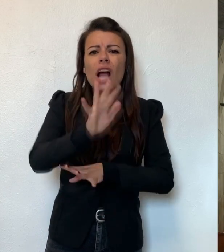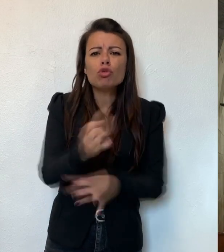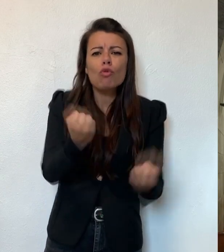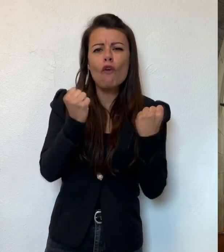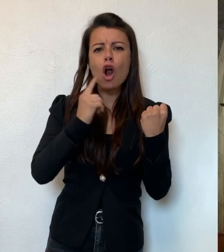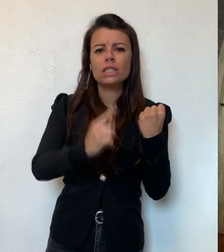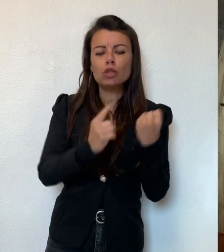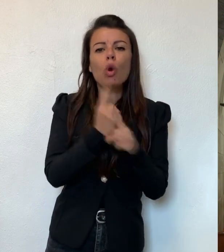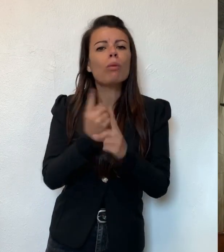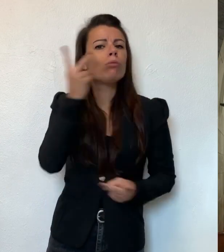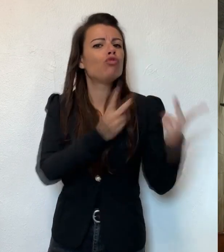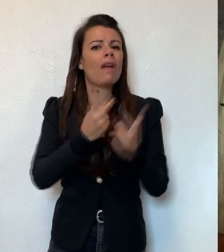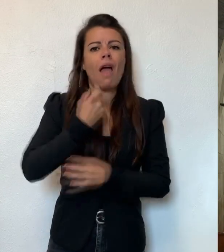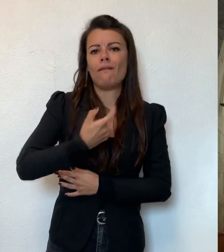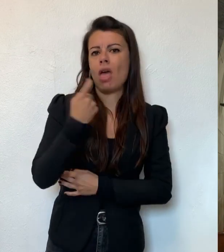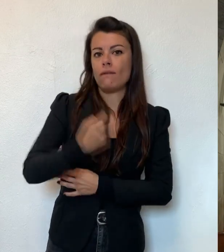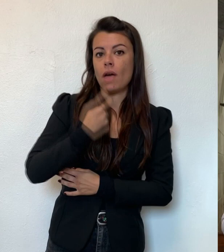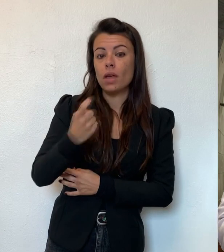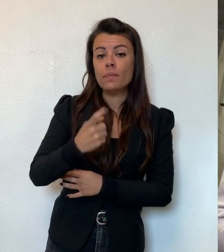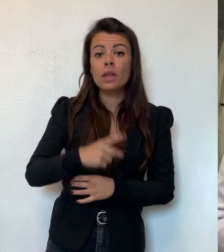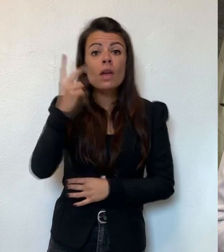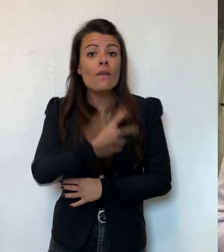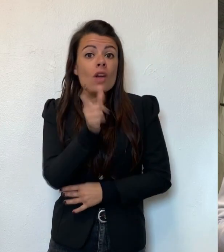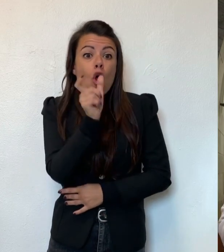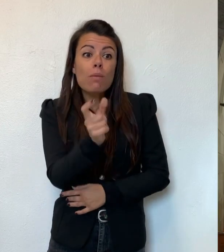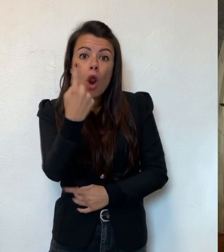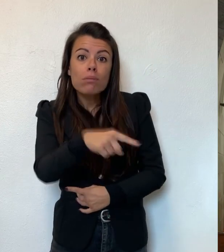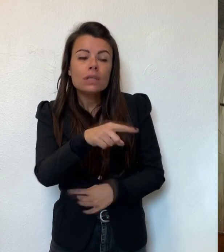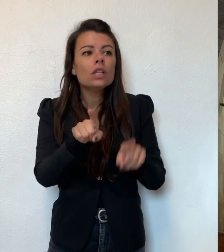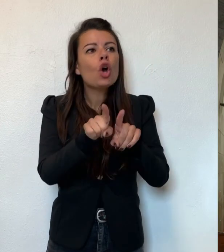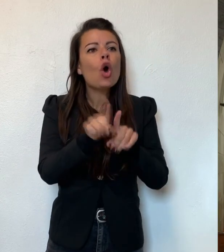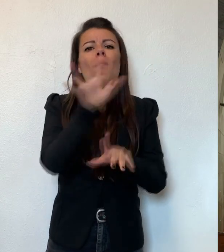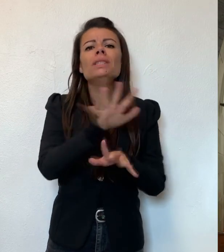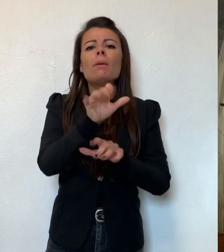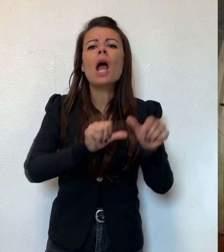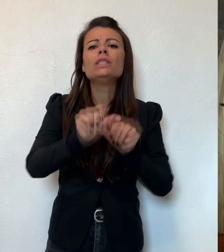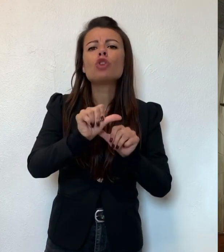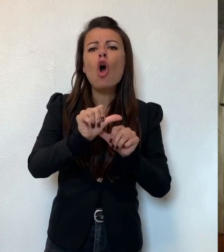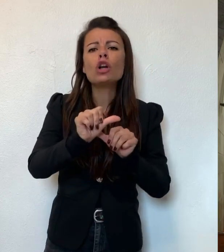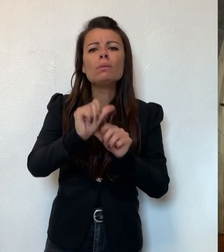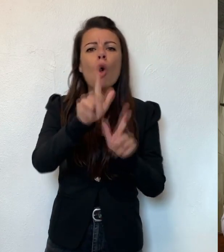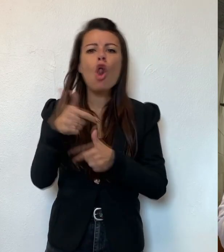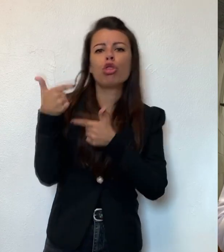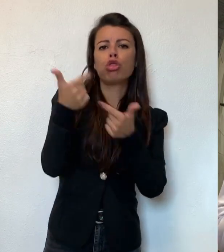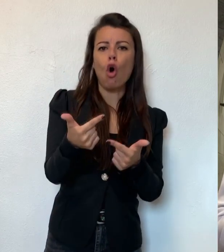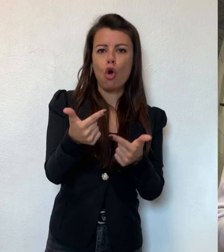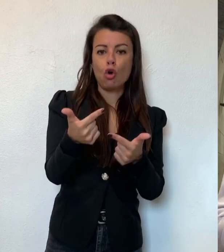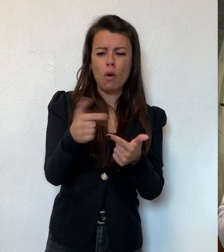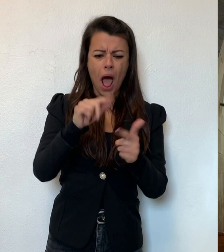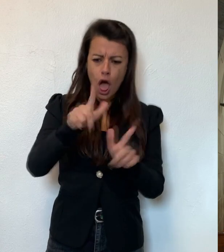forza. Spesso viene presentata questa parola grazia come sinonimo di dono, ma di quale dono si tratta?